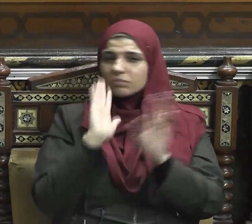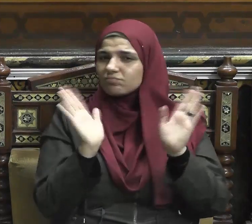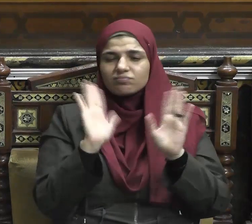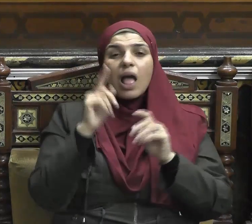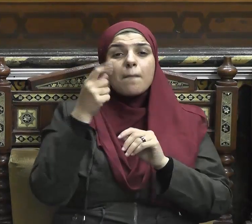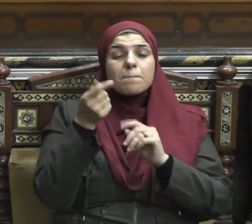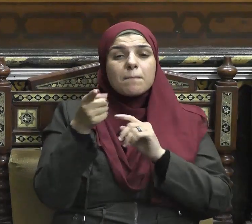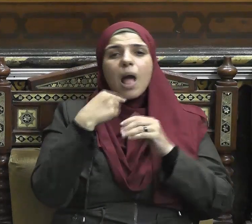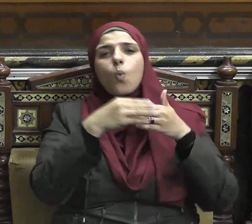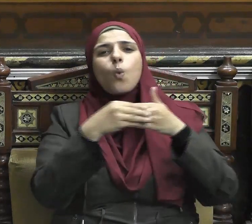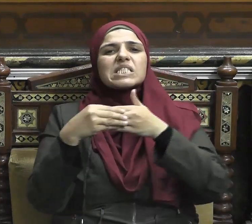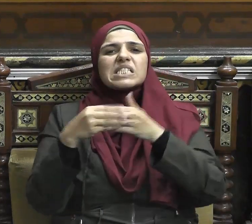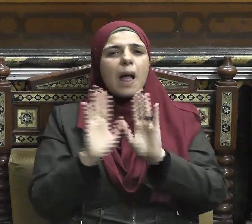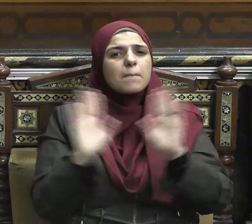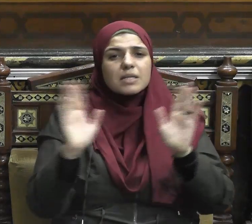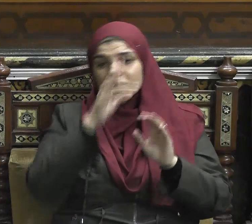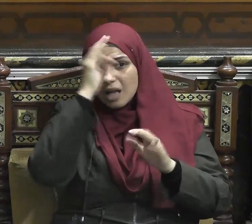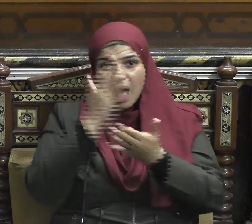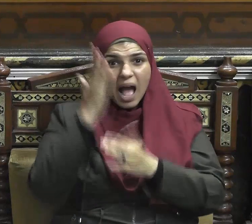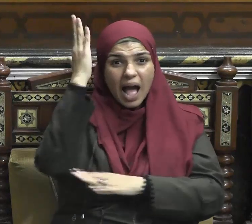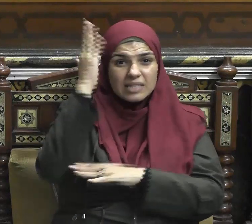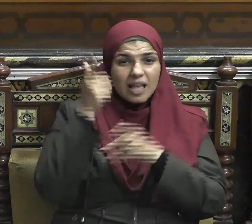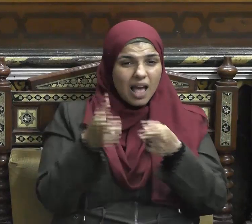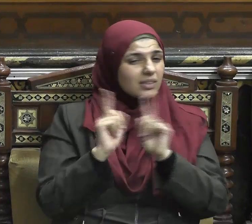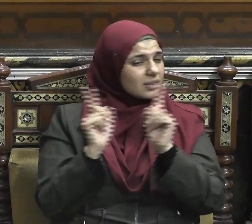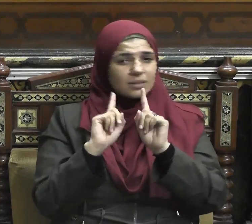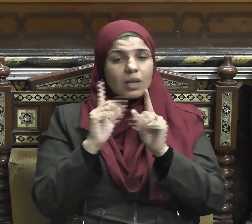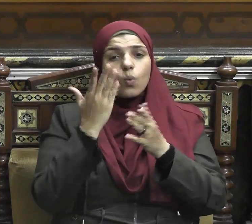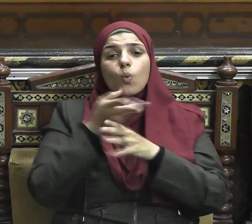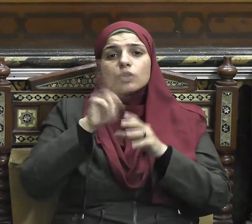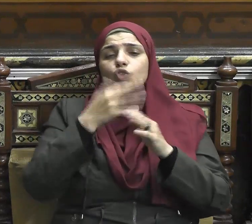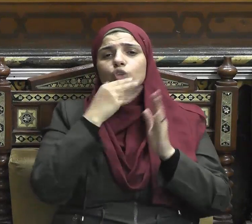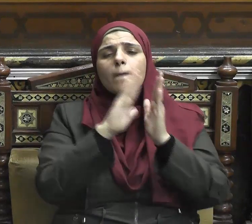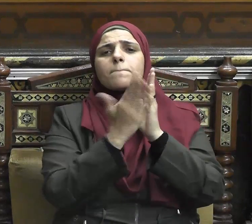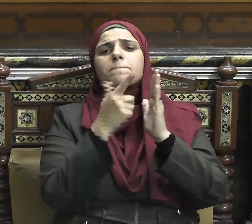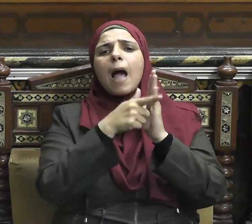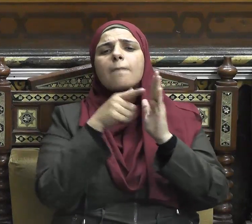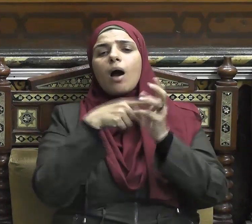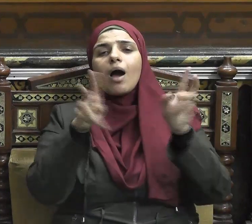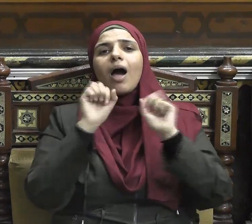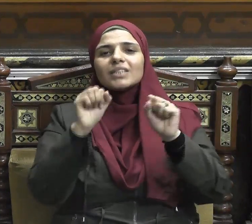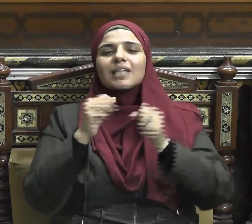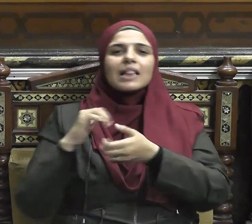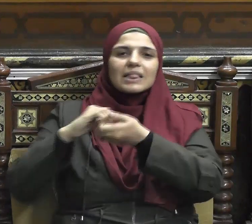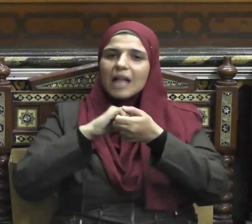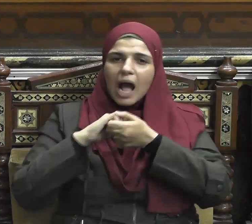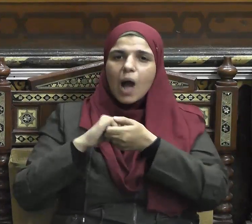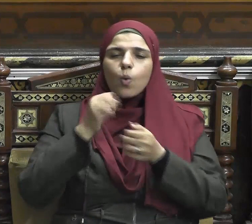الزكاة فيه من الجوانب الإيمانية والإنسانية ما فيه فإنه يهذب